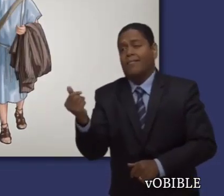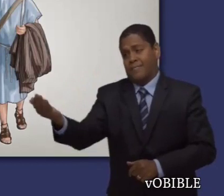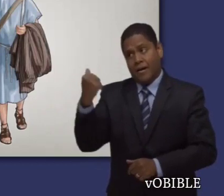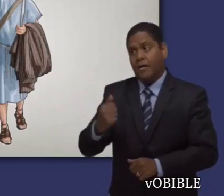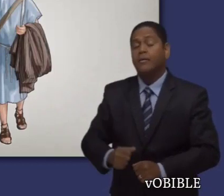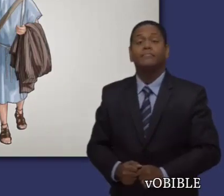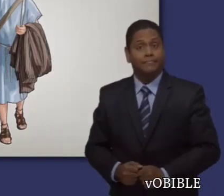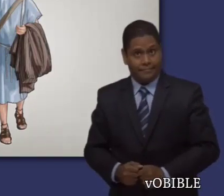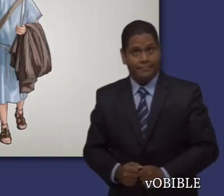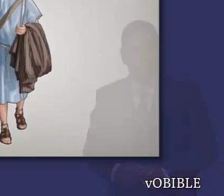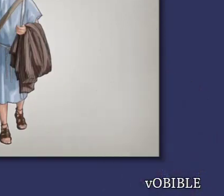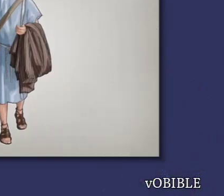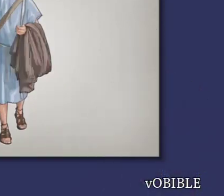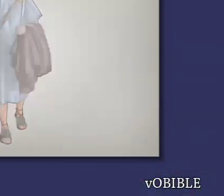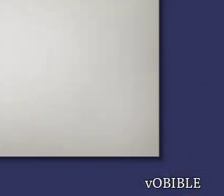lleve a Marcos.